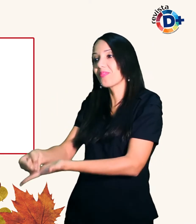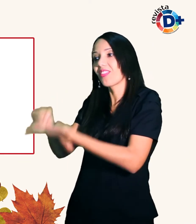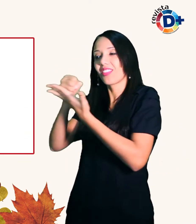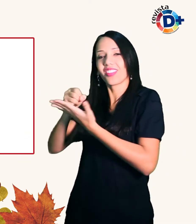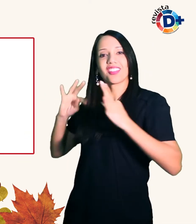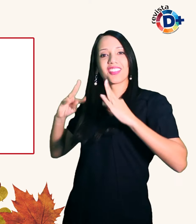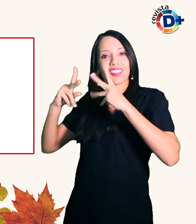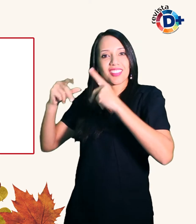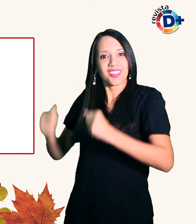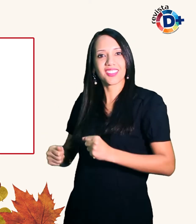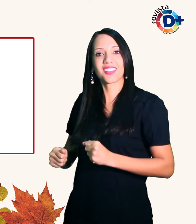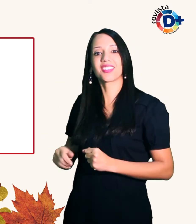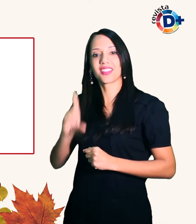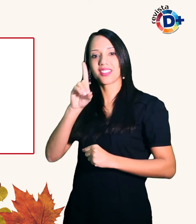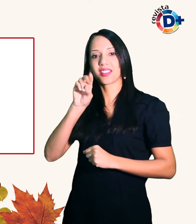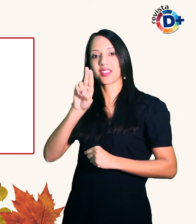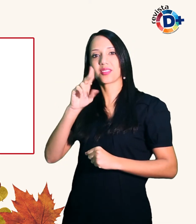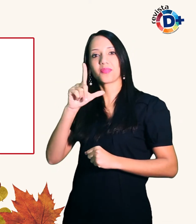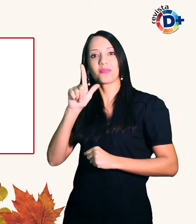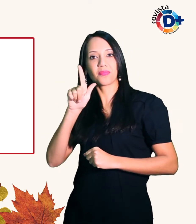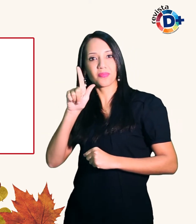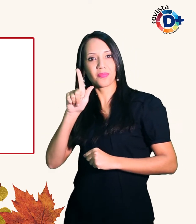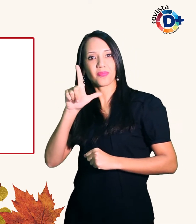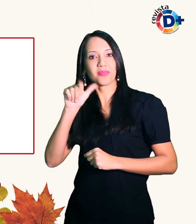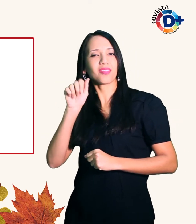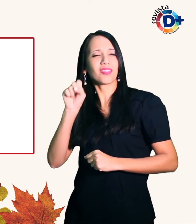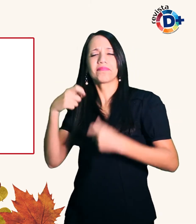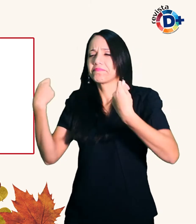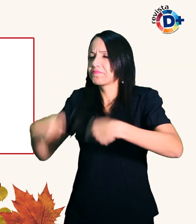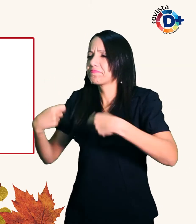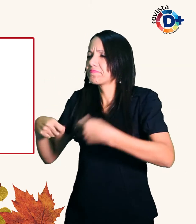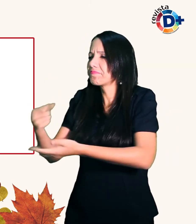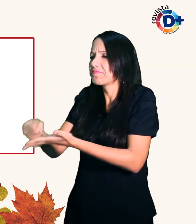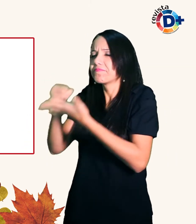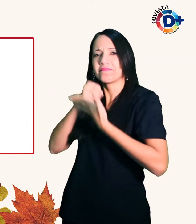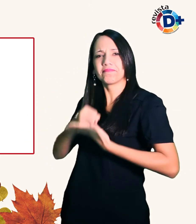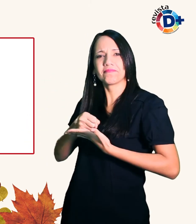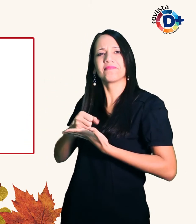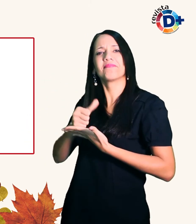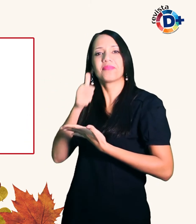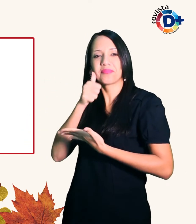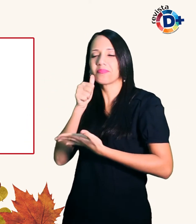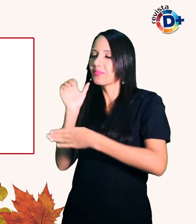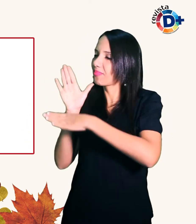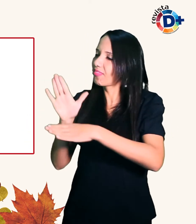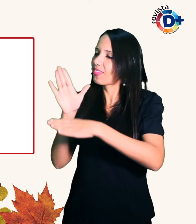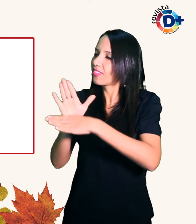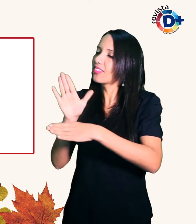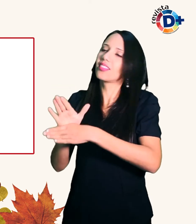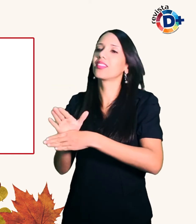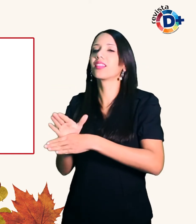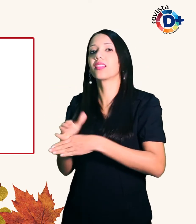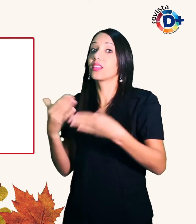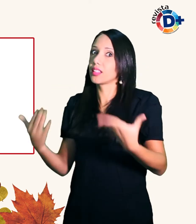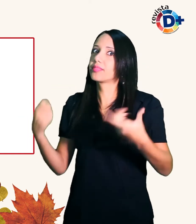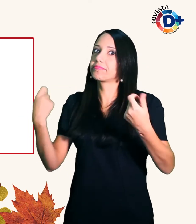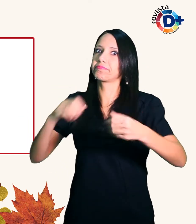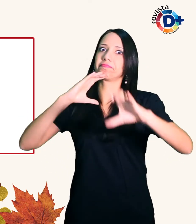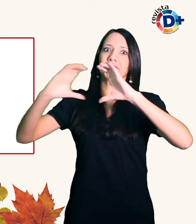Douglas necessita Por outro exige dos dois comunicação apurada Muita disposição